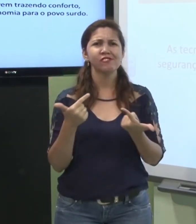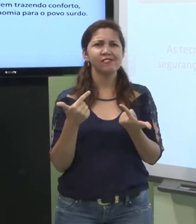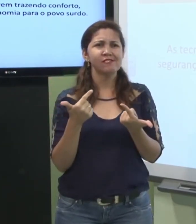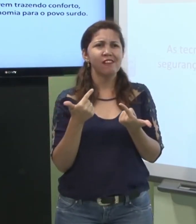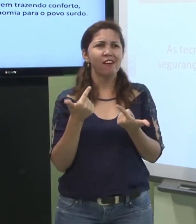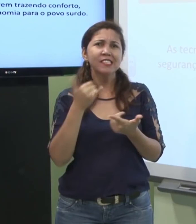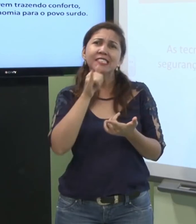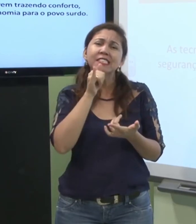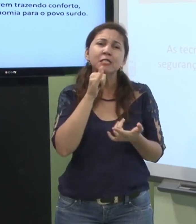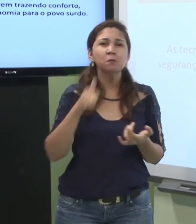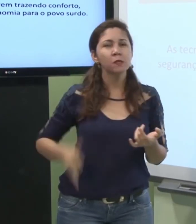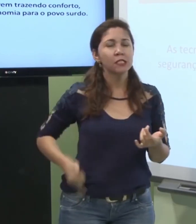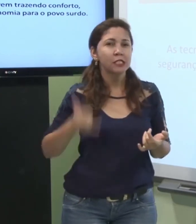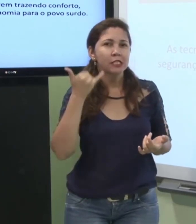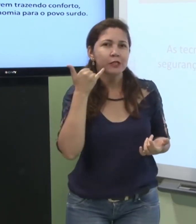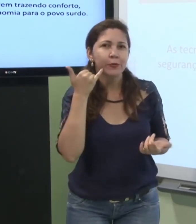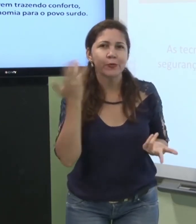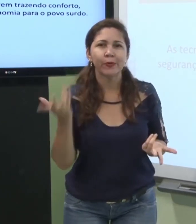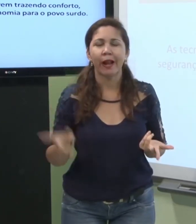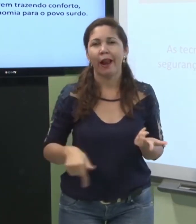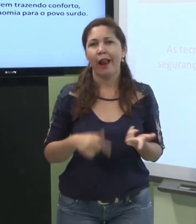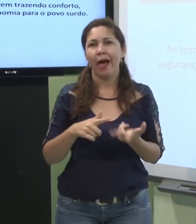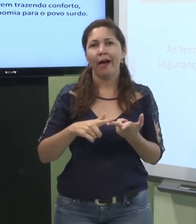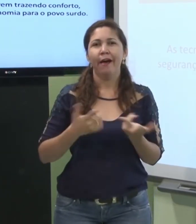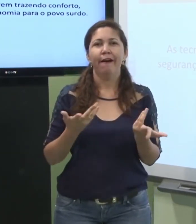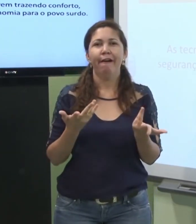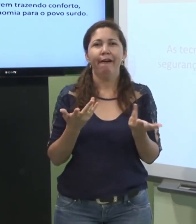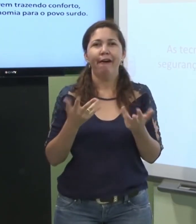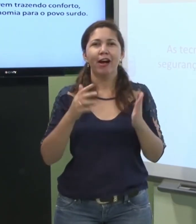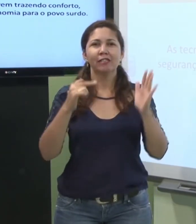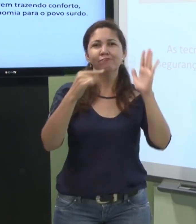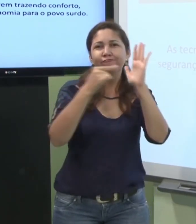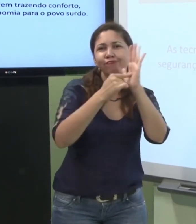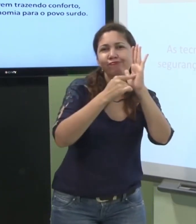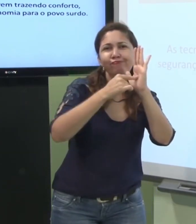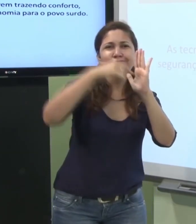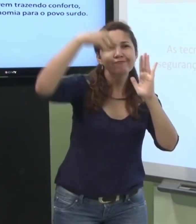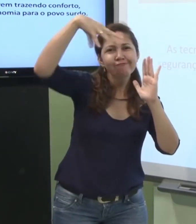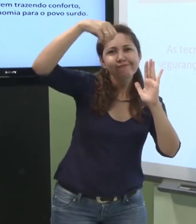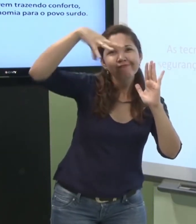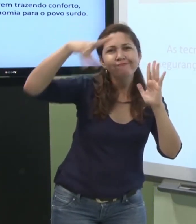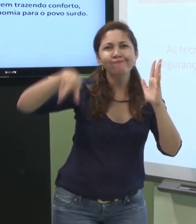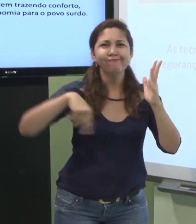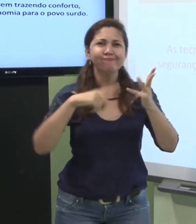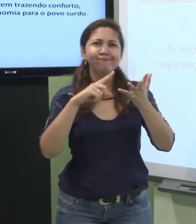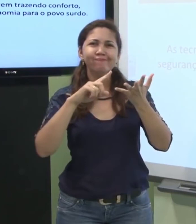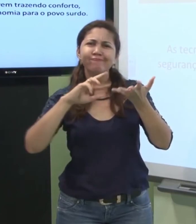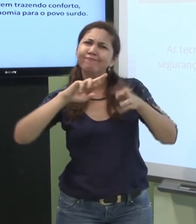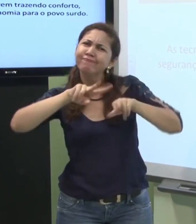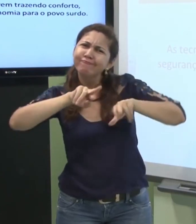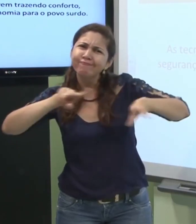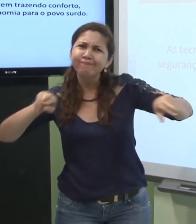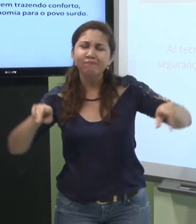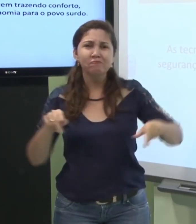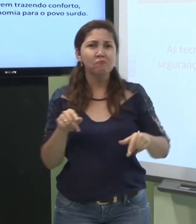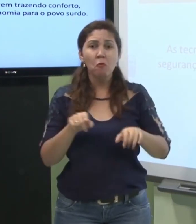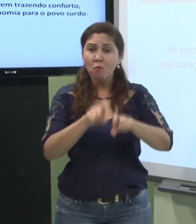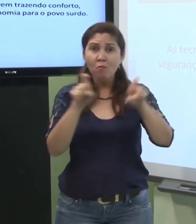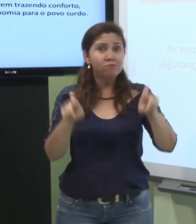pouco fraca. Tecnologia relacionada à campainha, celular, computador. Então, antigamente